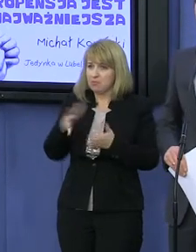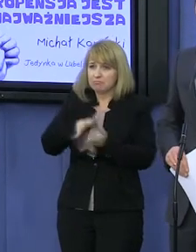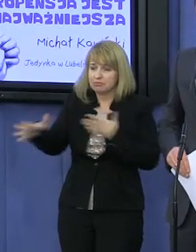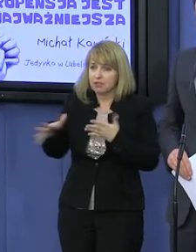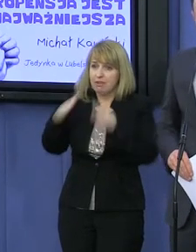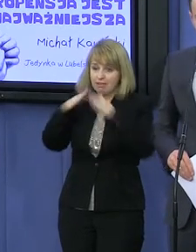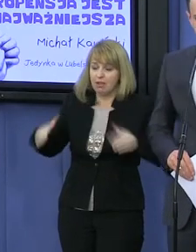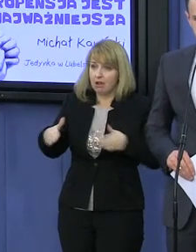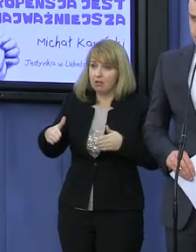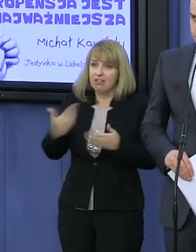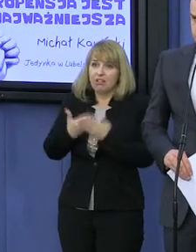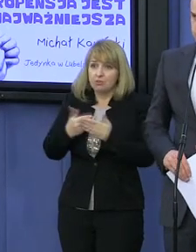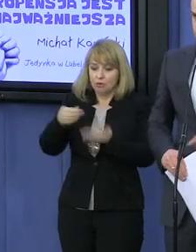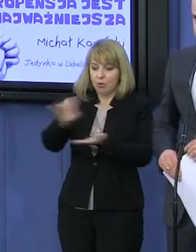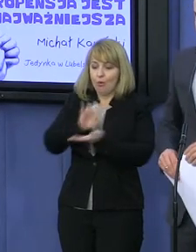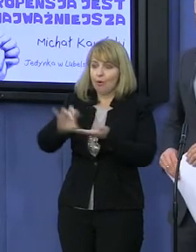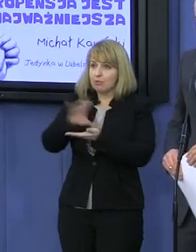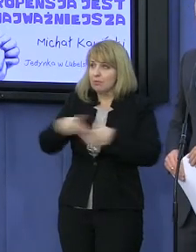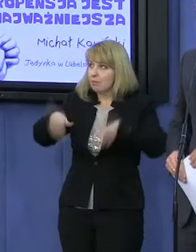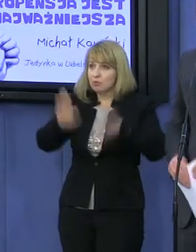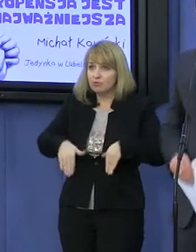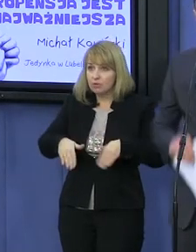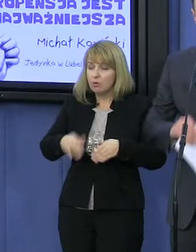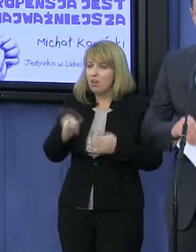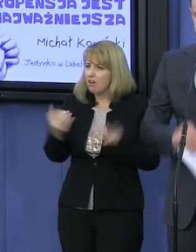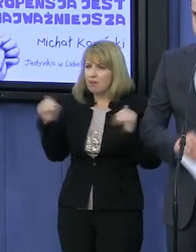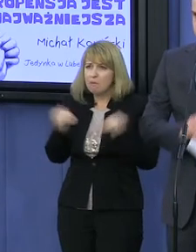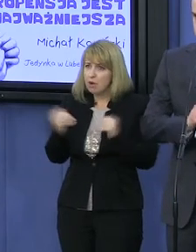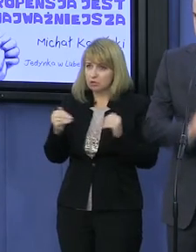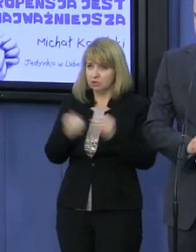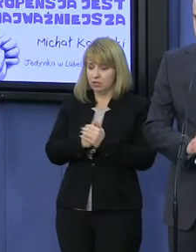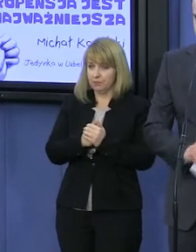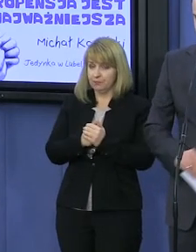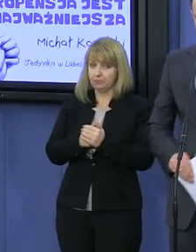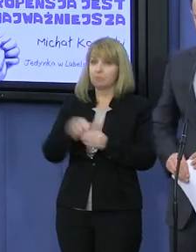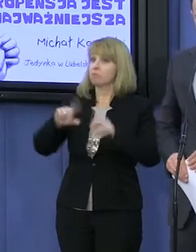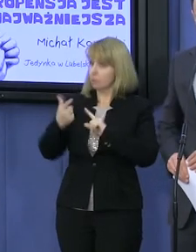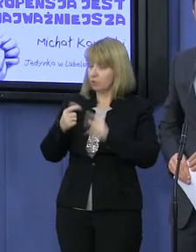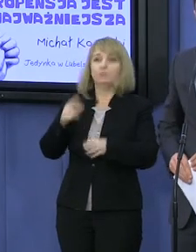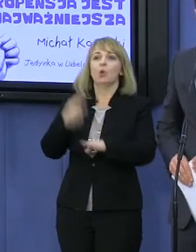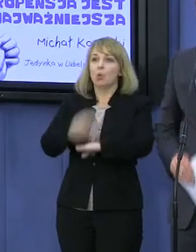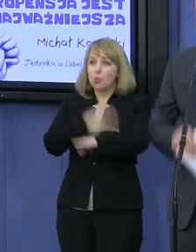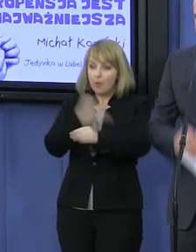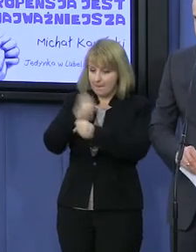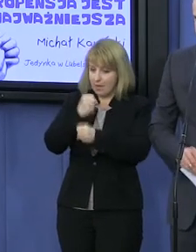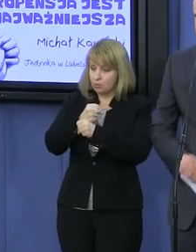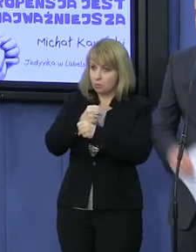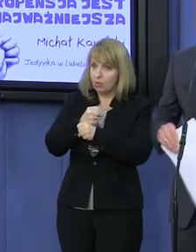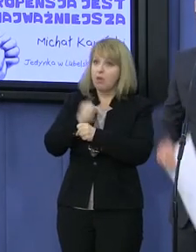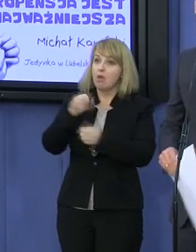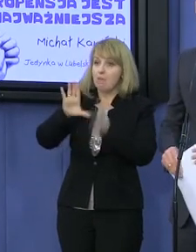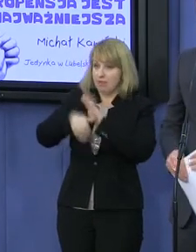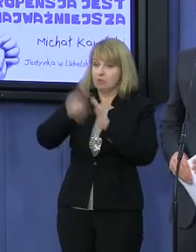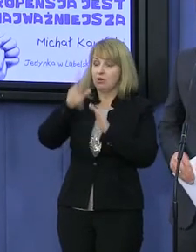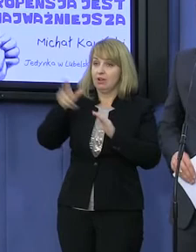Platformy, jak i radni z Prawa i Sprawiedliwości. Poza tym, że urzędnicy, którzy pracują w Kraśniku i radcowie prawni